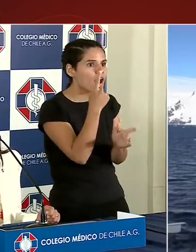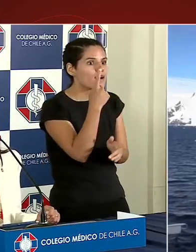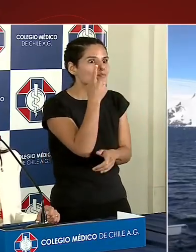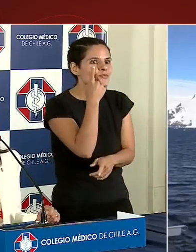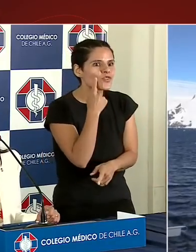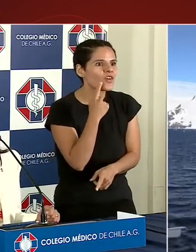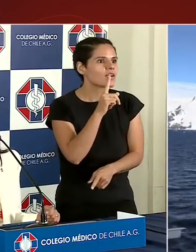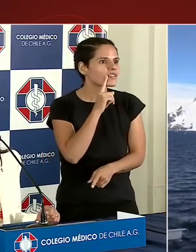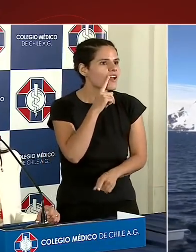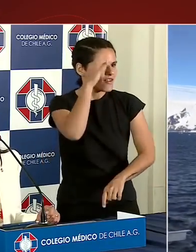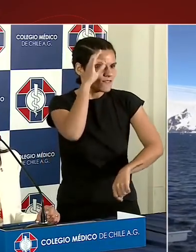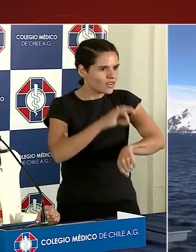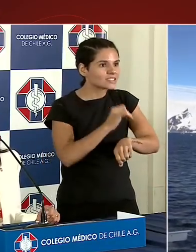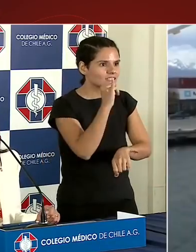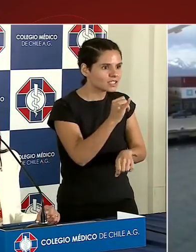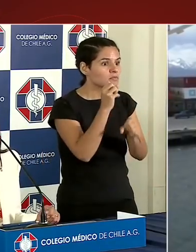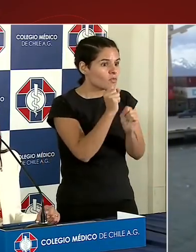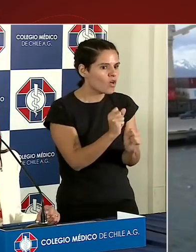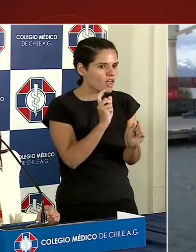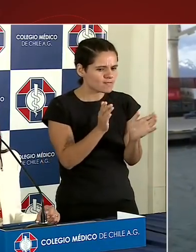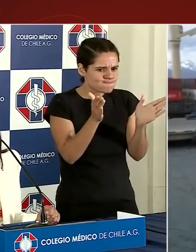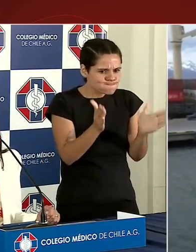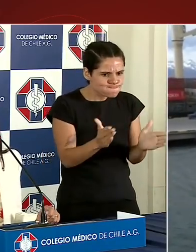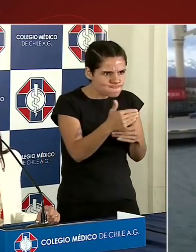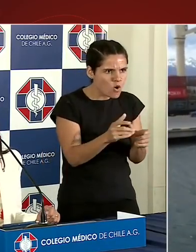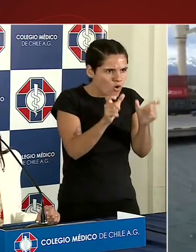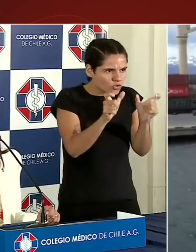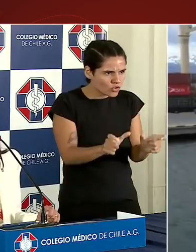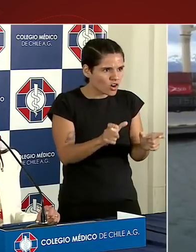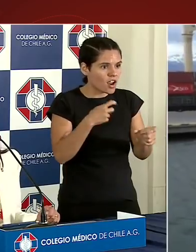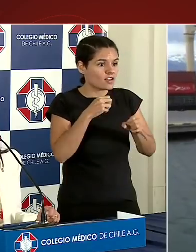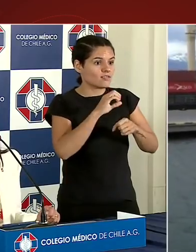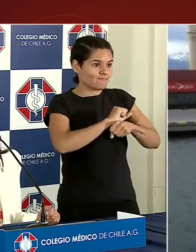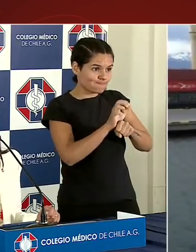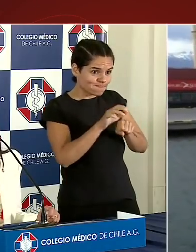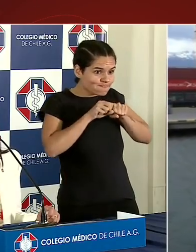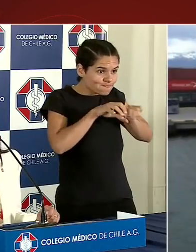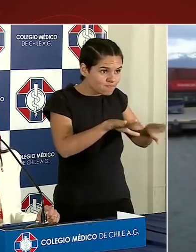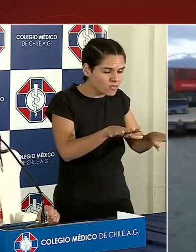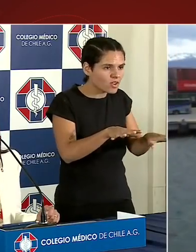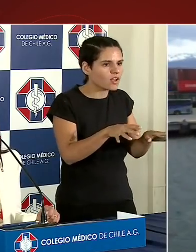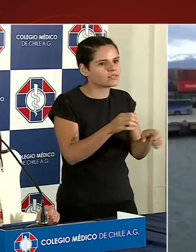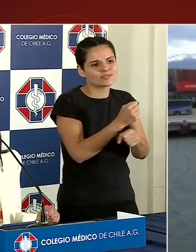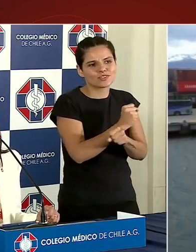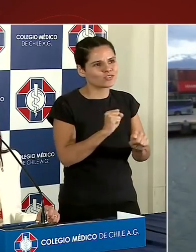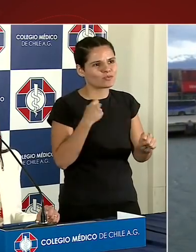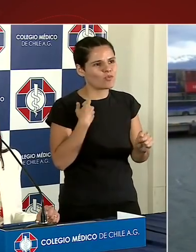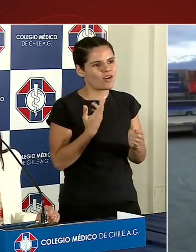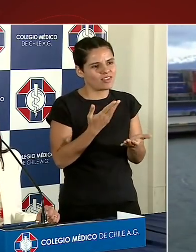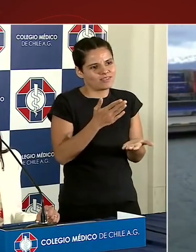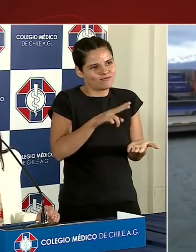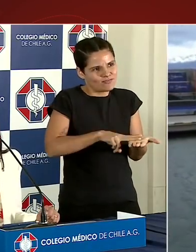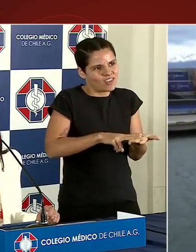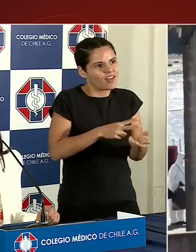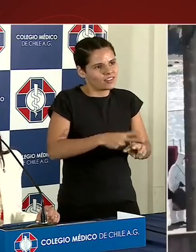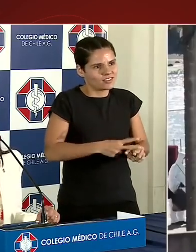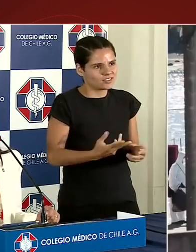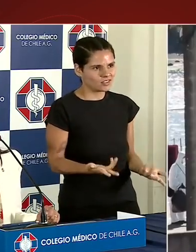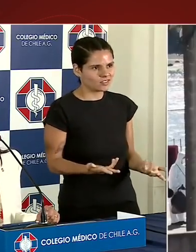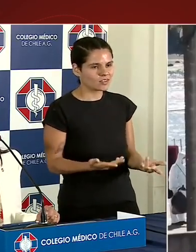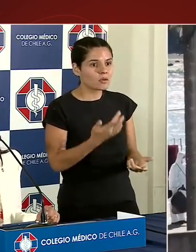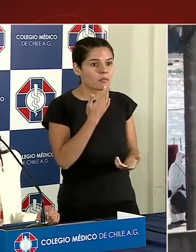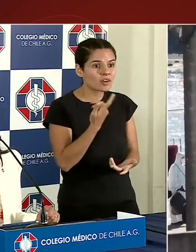contener la expansión de COVID-19 es imposible de implementar a la fecha, porque nuestros